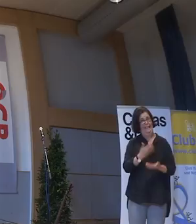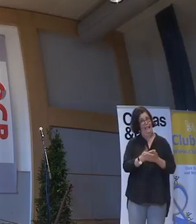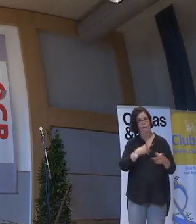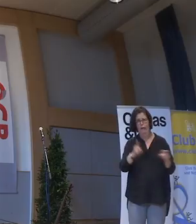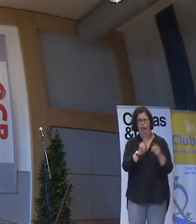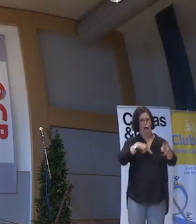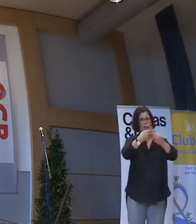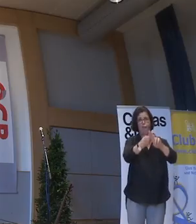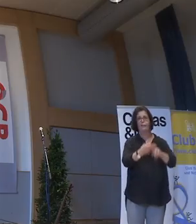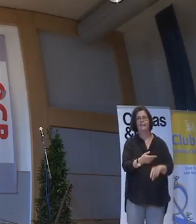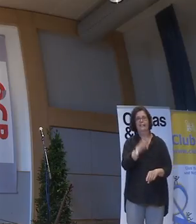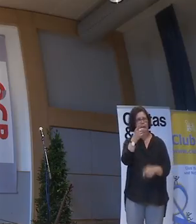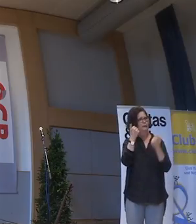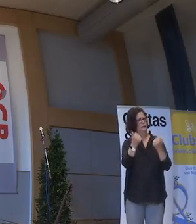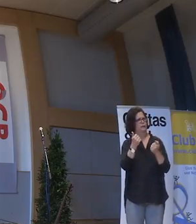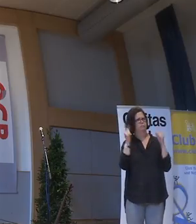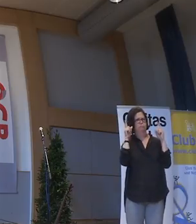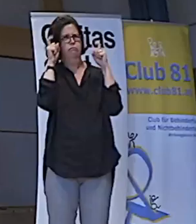jetzt. Ihr fragt euch,